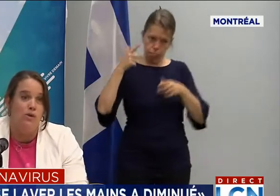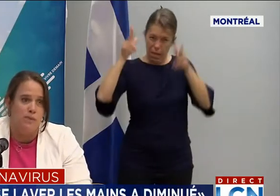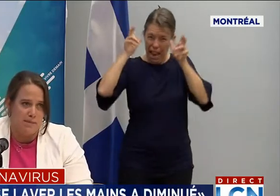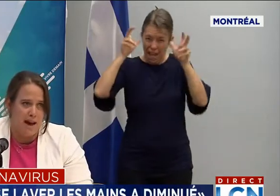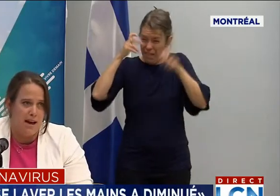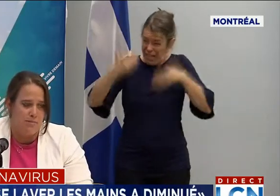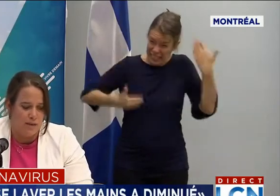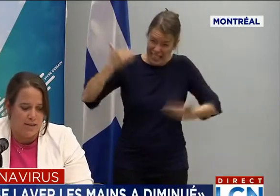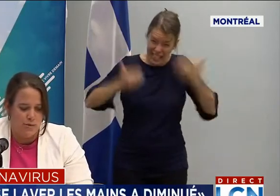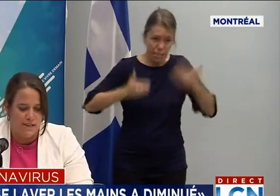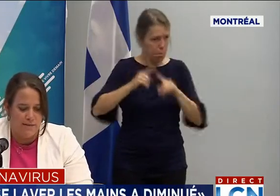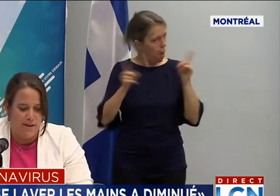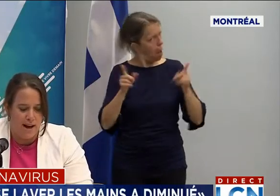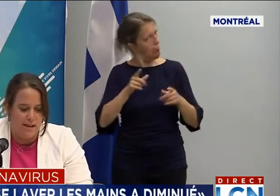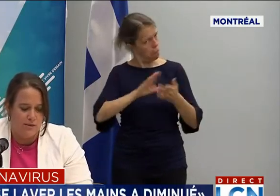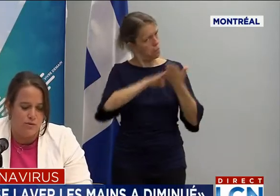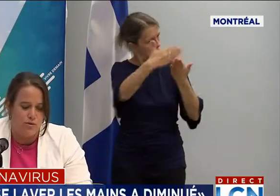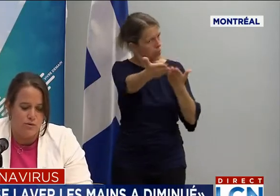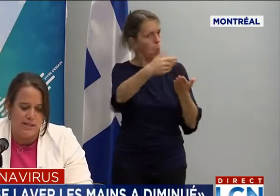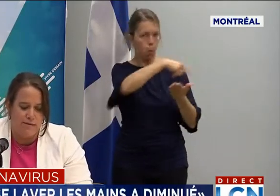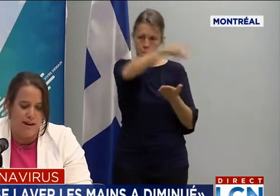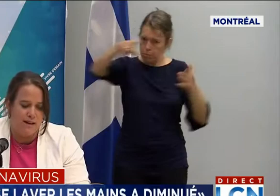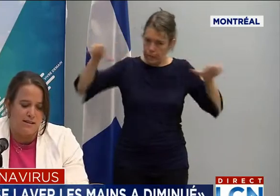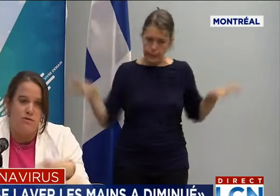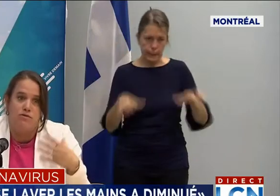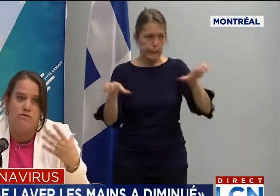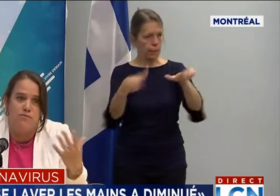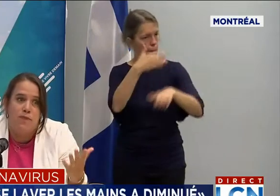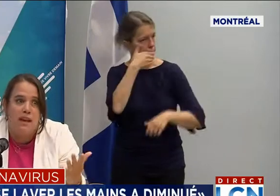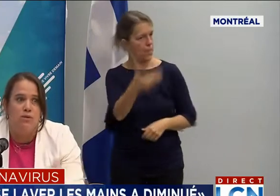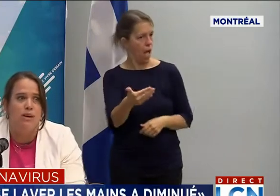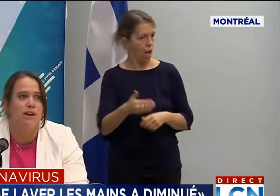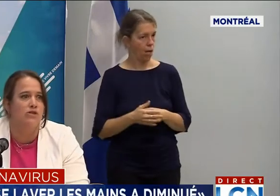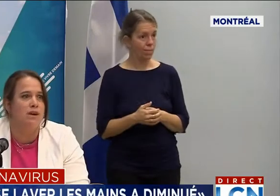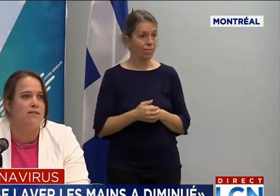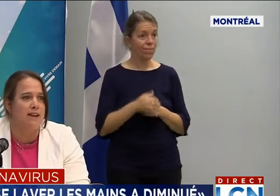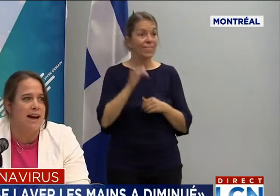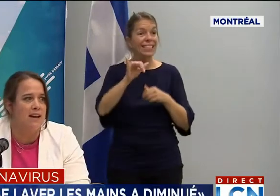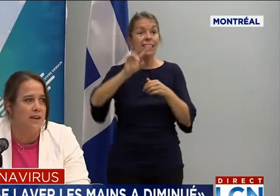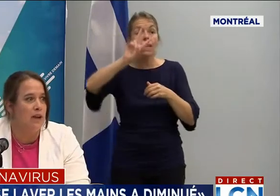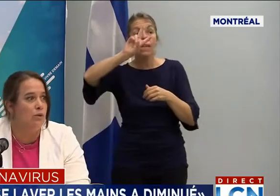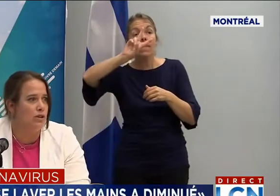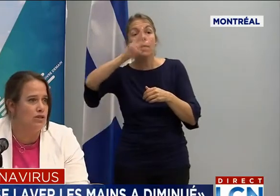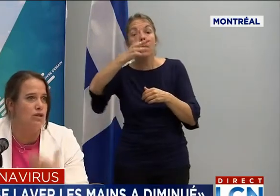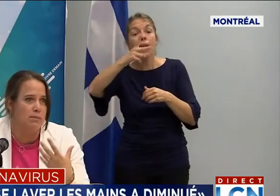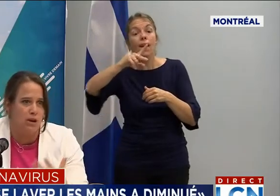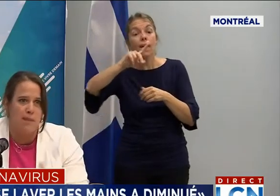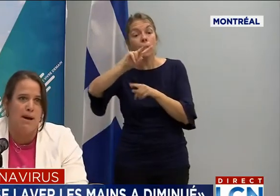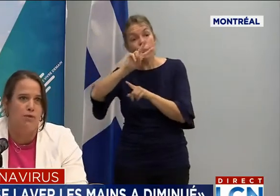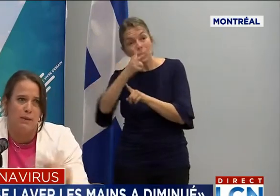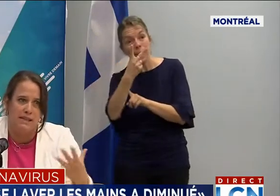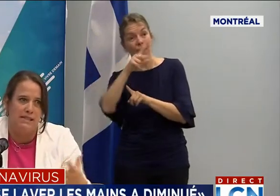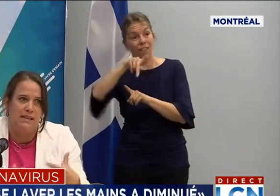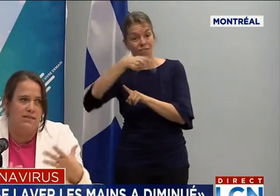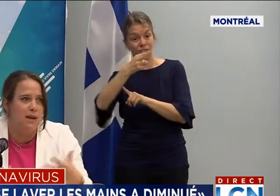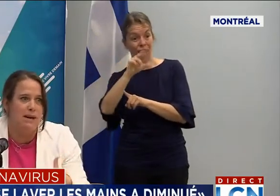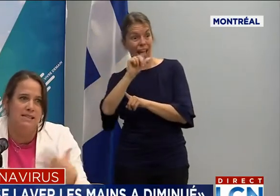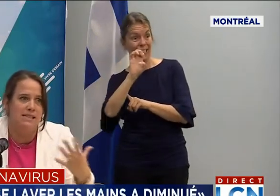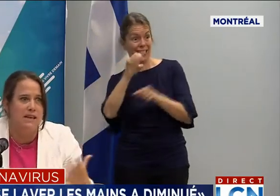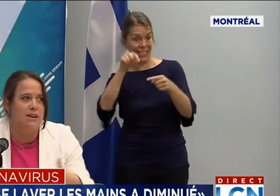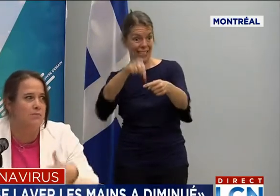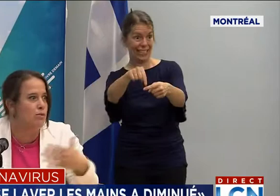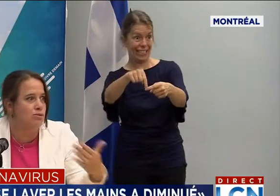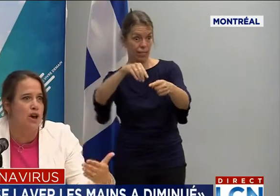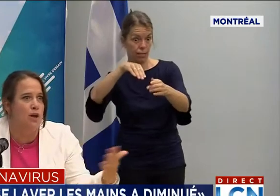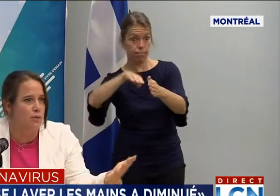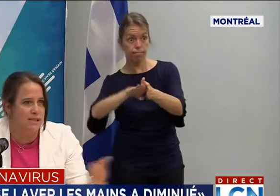Aujourd'hui, on se prépare pour la deuxième phase. Une deuxième phase, c'est une éventuelle vague à l'automne qu'on n'est pas capable de prédire, évidemment,